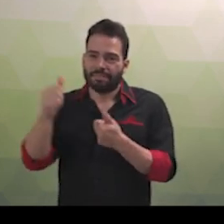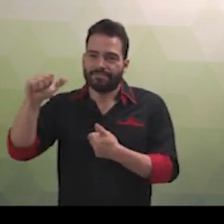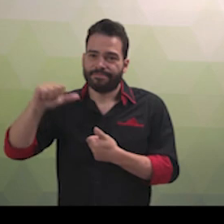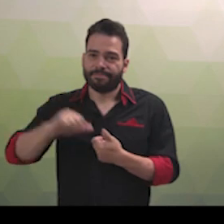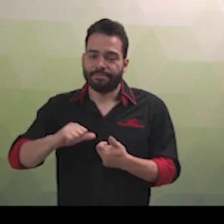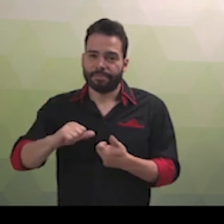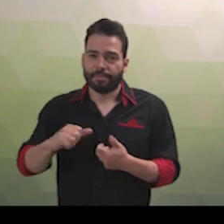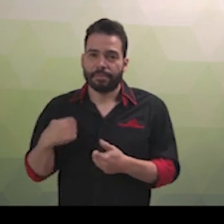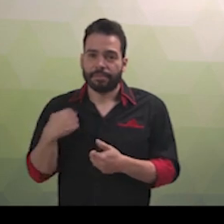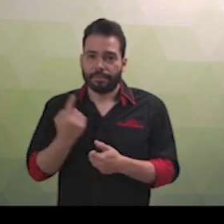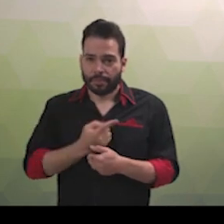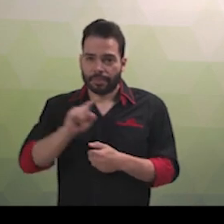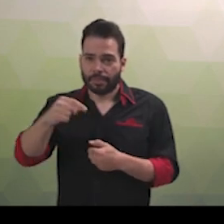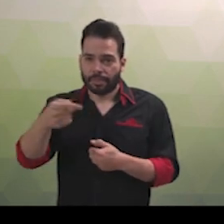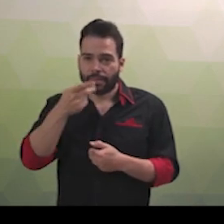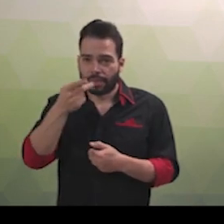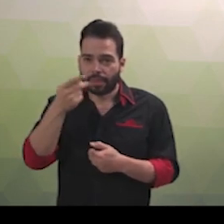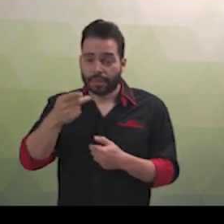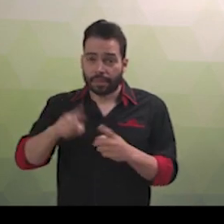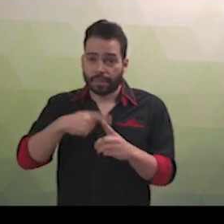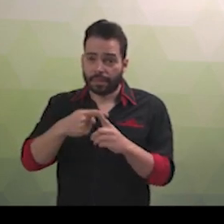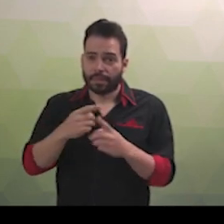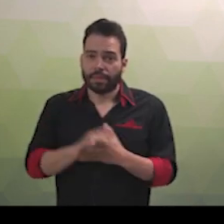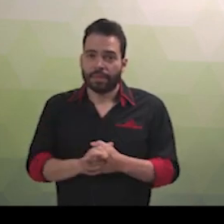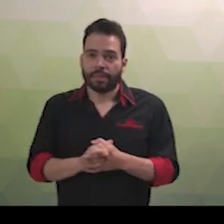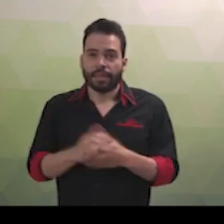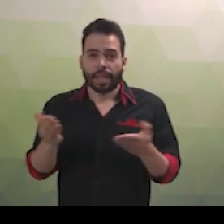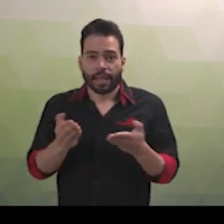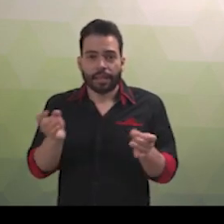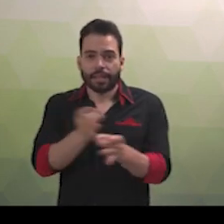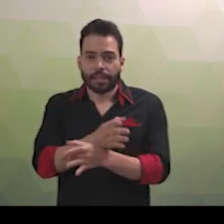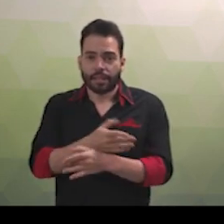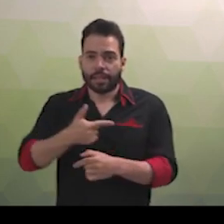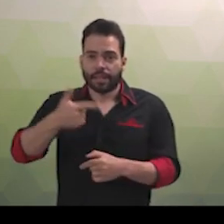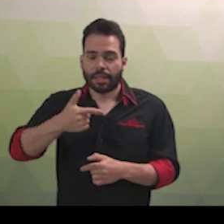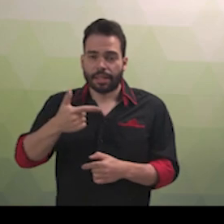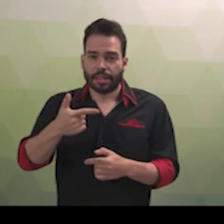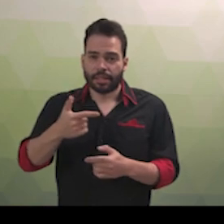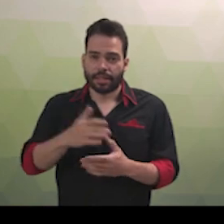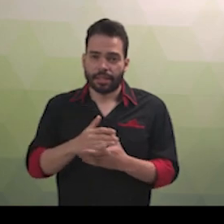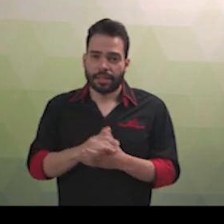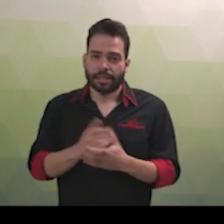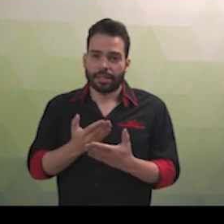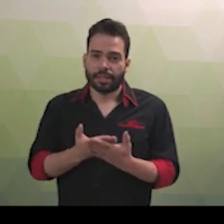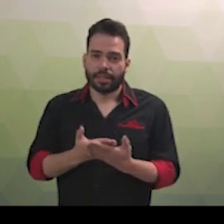Retomaremos esse assunto mais à frente. Por enquanto, terminamos aqui a segunda parte deste curso.